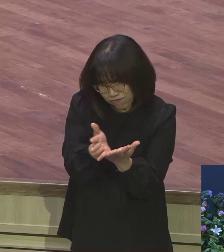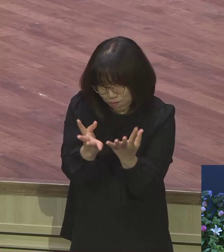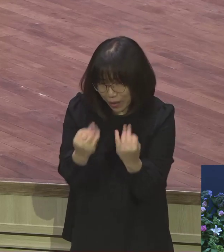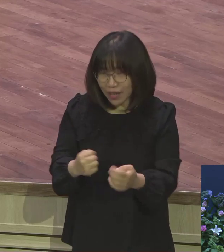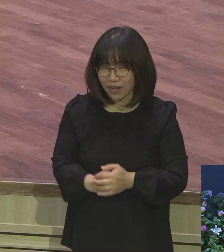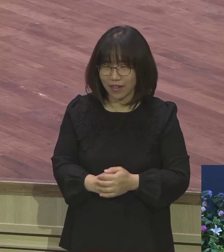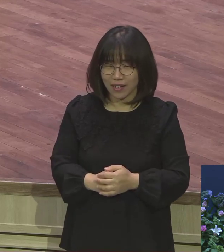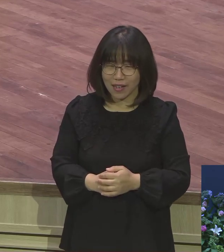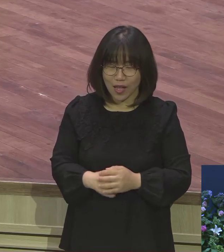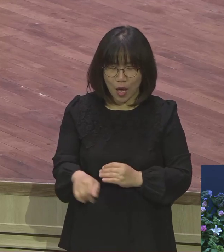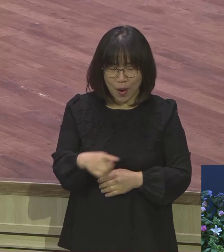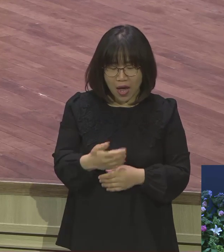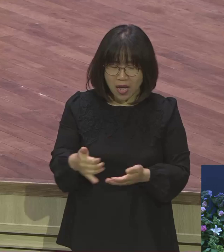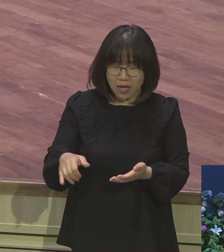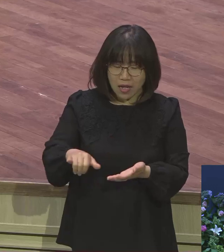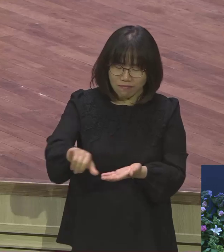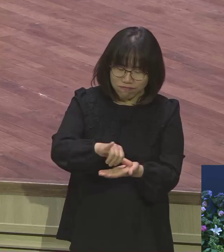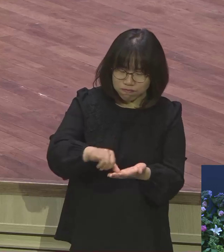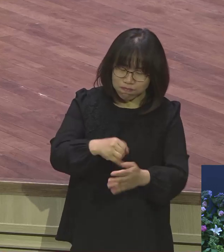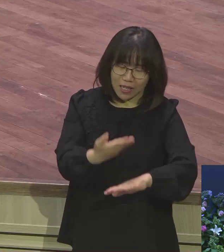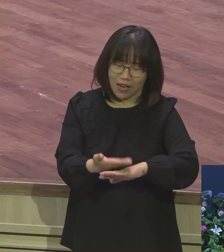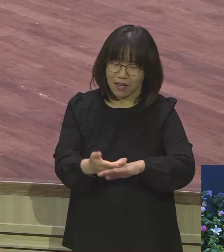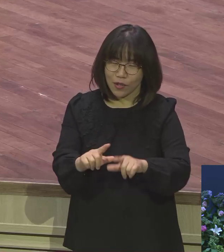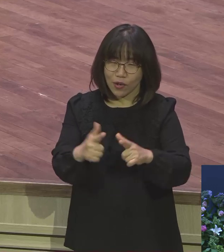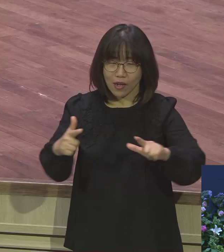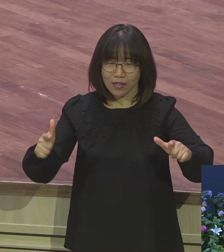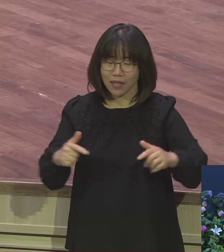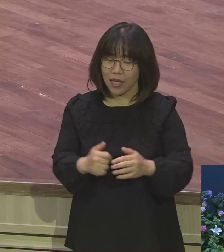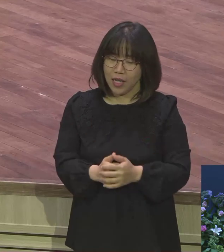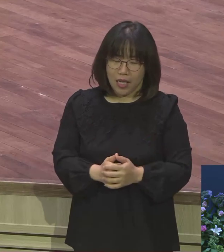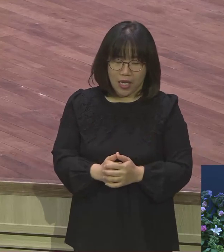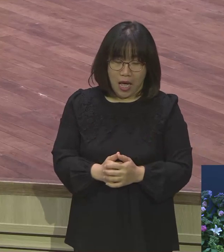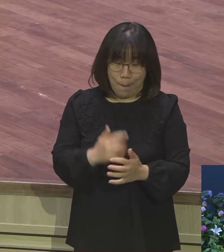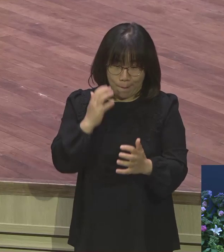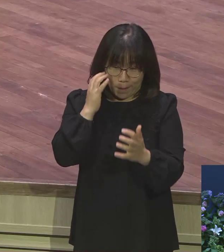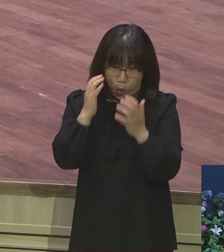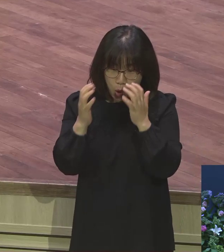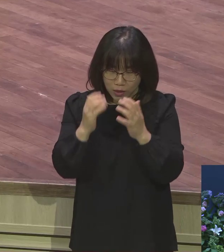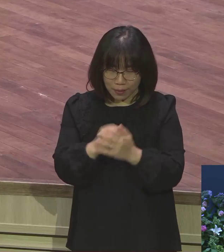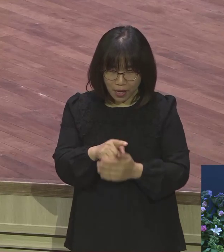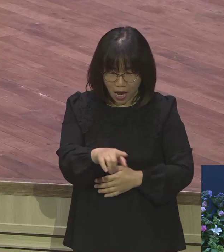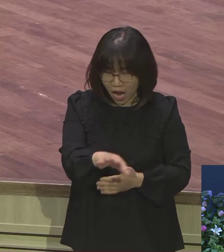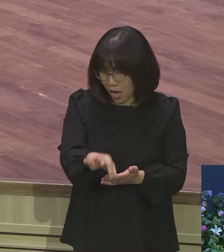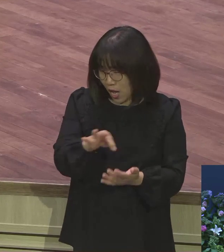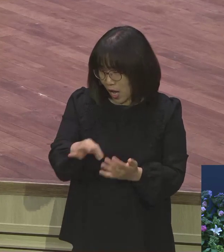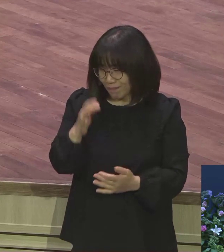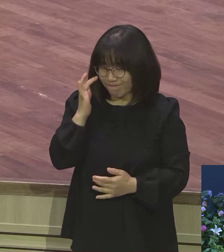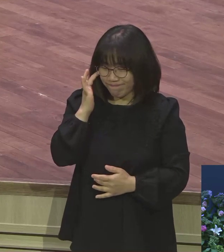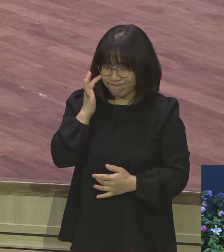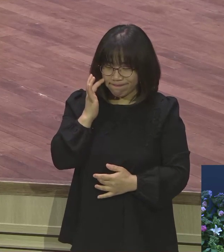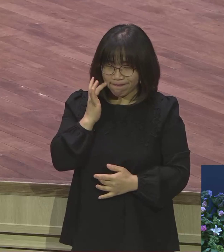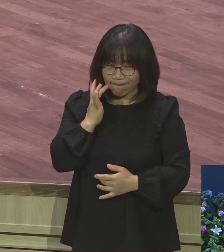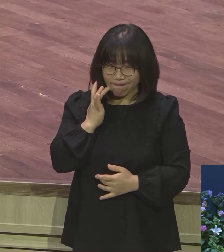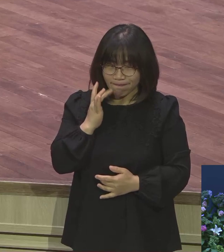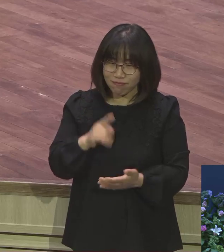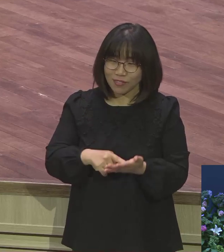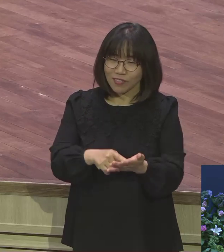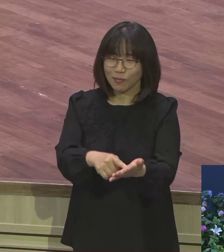뭐 슈퍼, 여러 종류가 많아요. 종류가 많아. 그래가지고 본 식사, 이게 스테이크라,